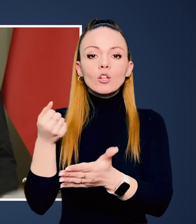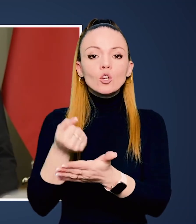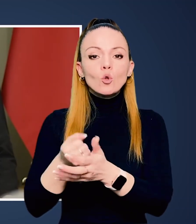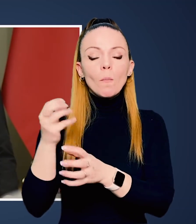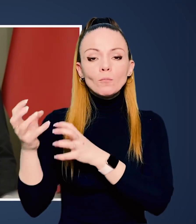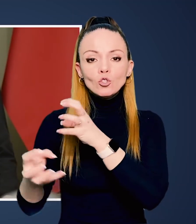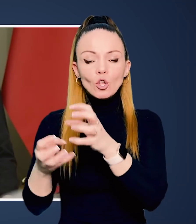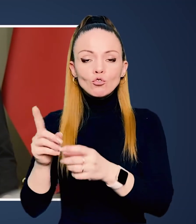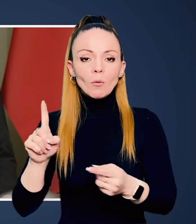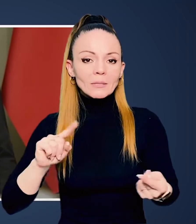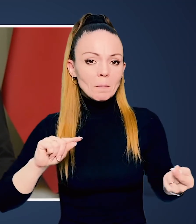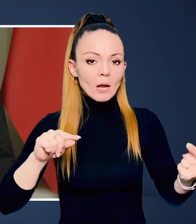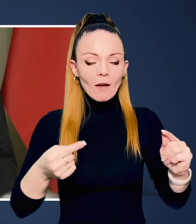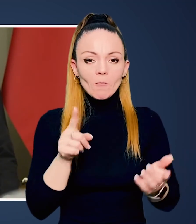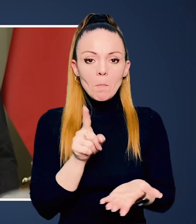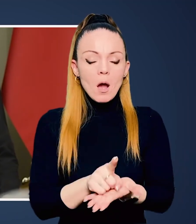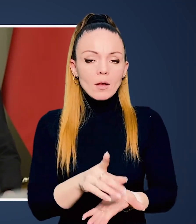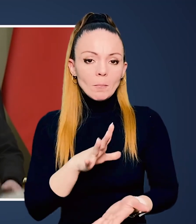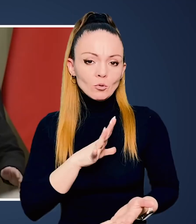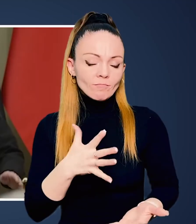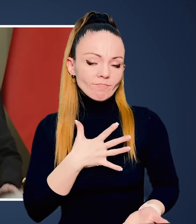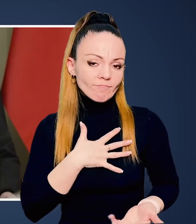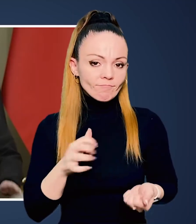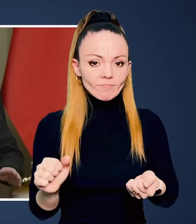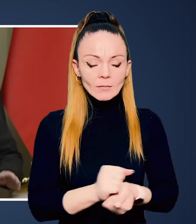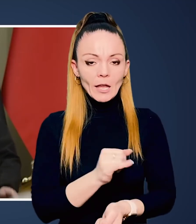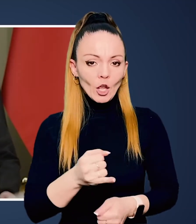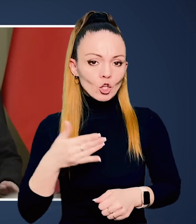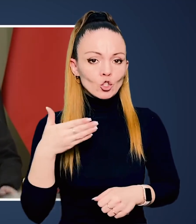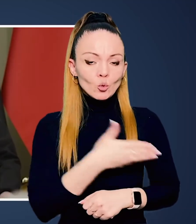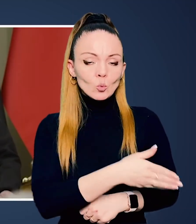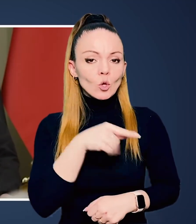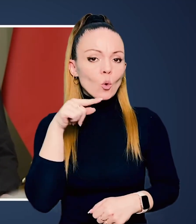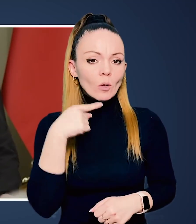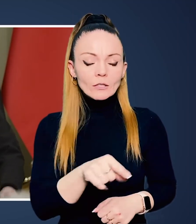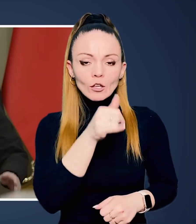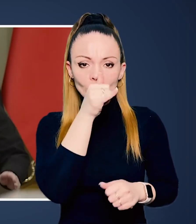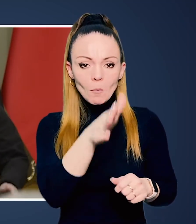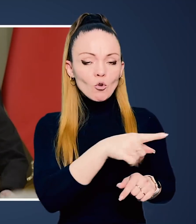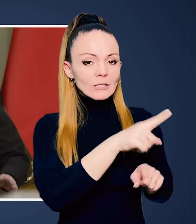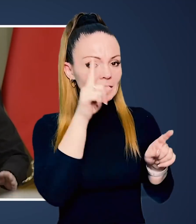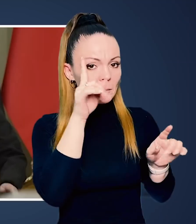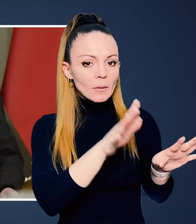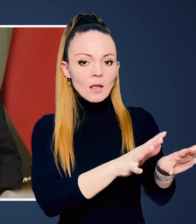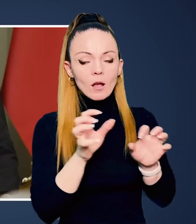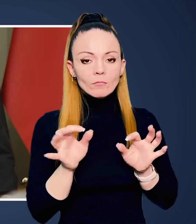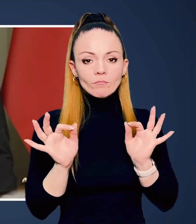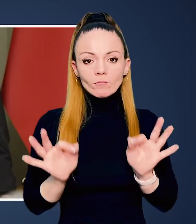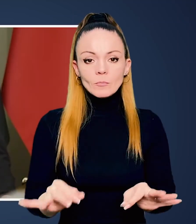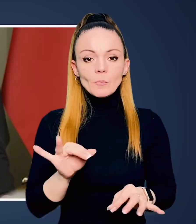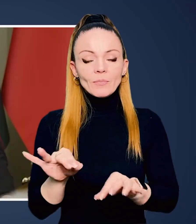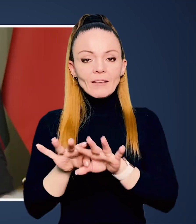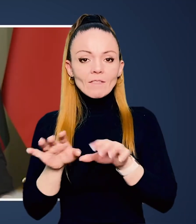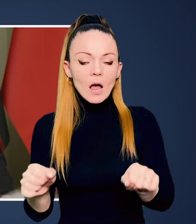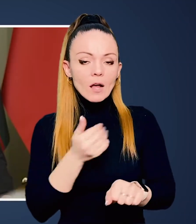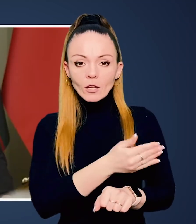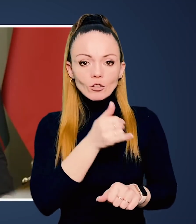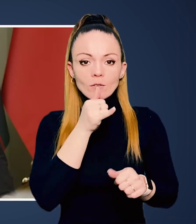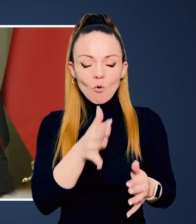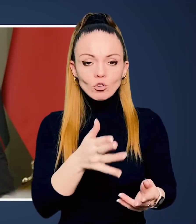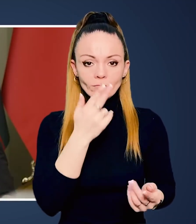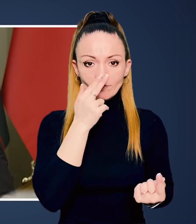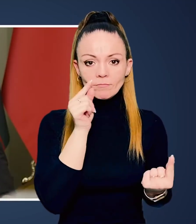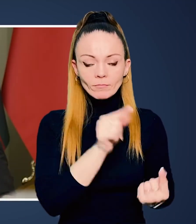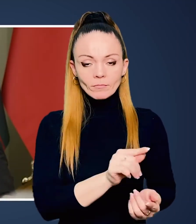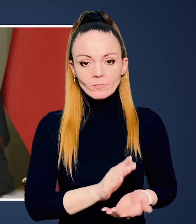до міжнародної спільноти, що спротив має бути абсолютно твердий і рішучий. Росія не може сприйматися, акцептуватися, її